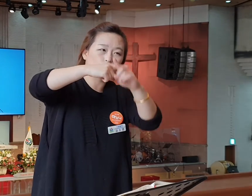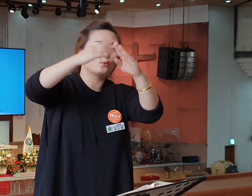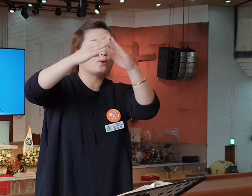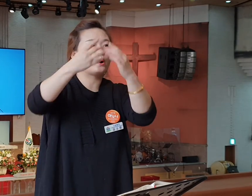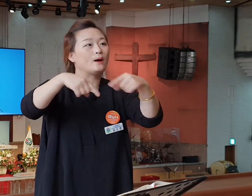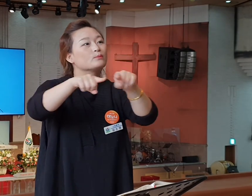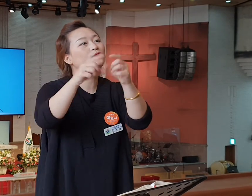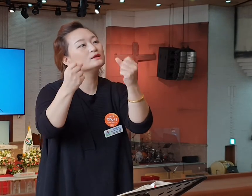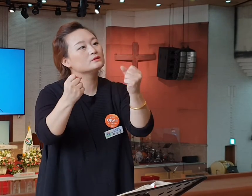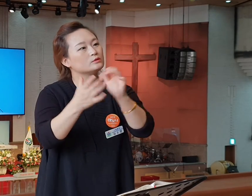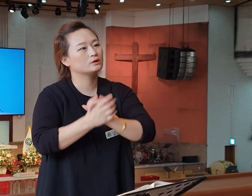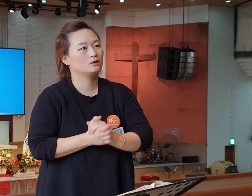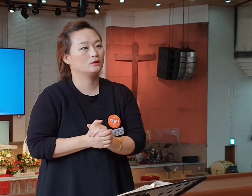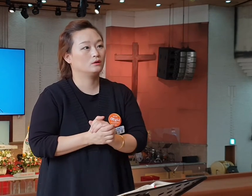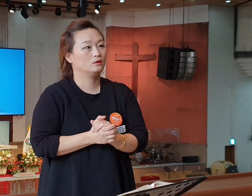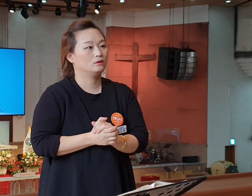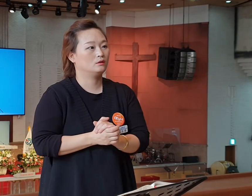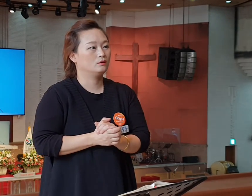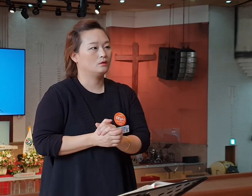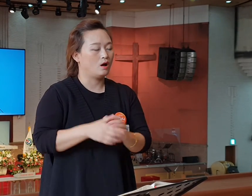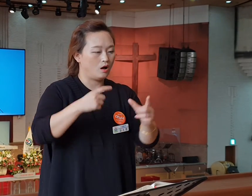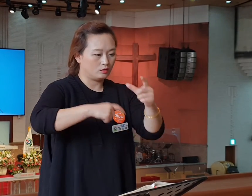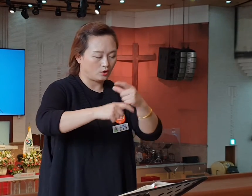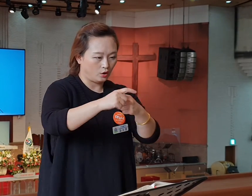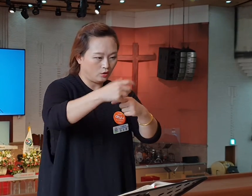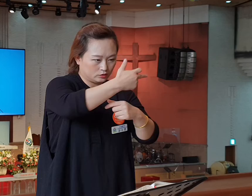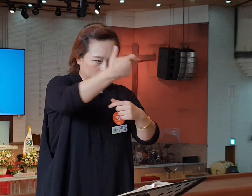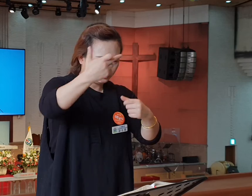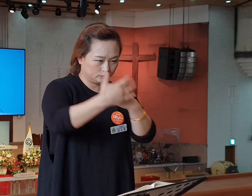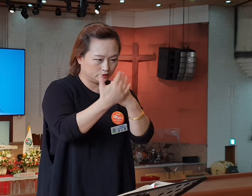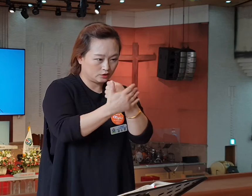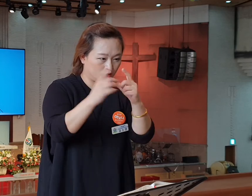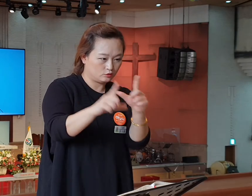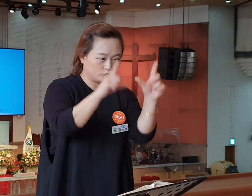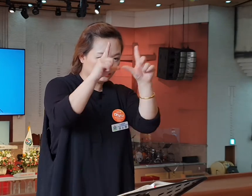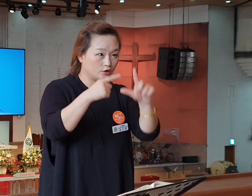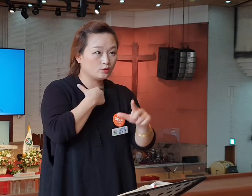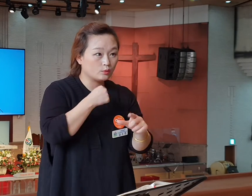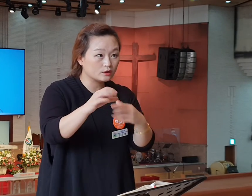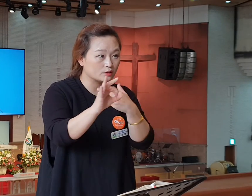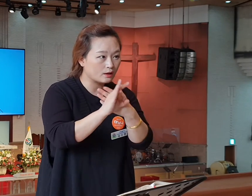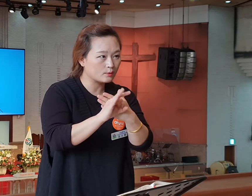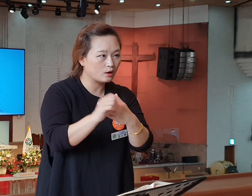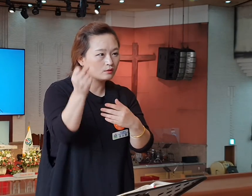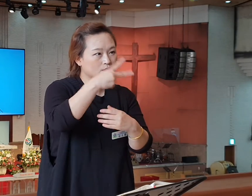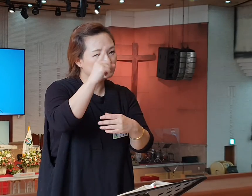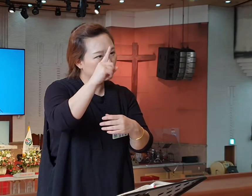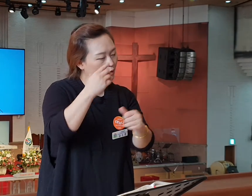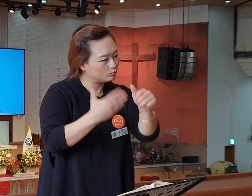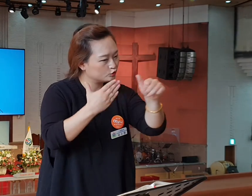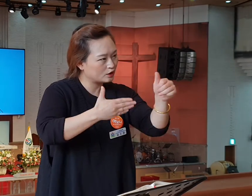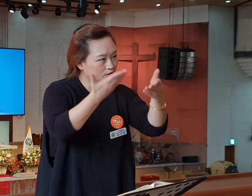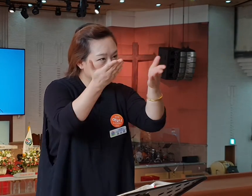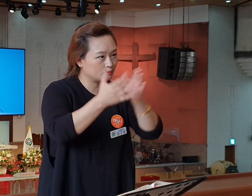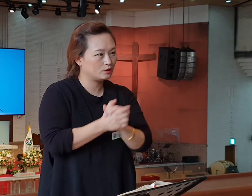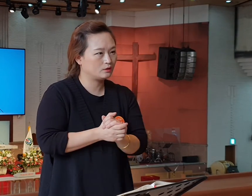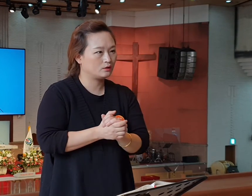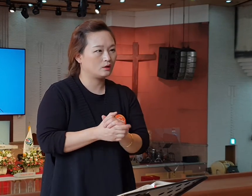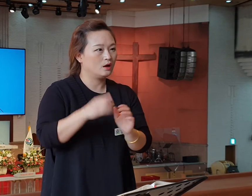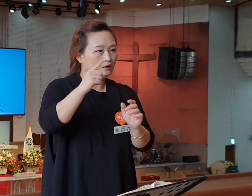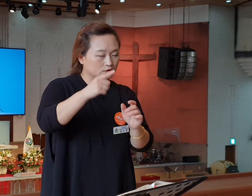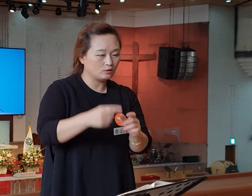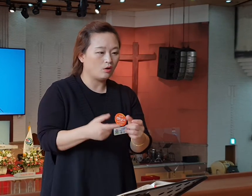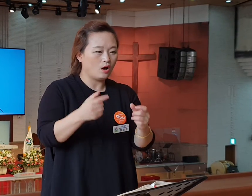함께한다는 거예요. 깊은 은혜, 더 크신 은혜를 누리고 싶으신 분들 다시 한 번 부탁드리고 다시 한 번 그렇게